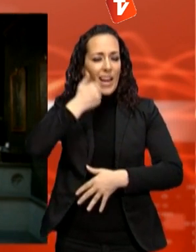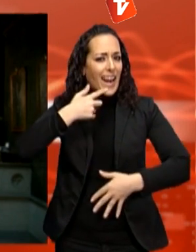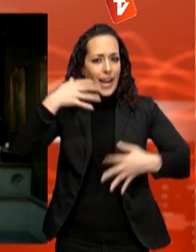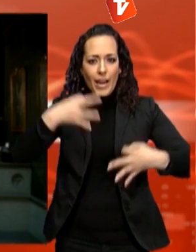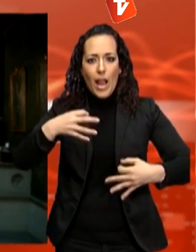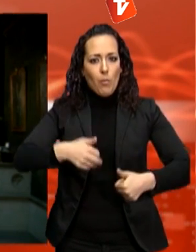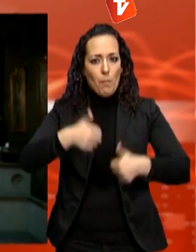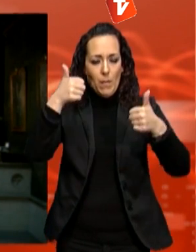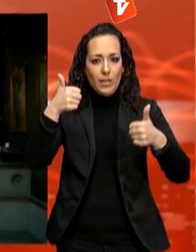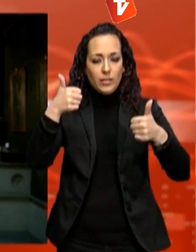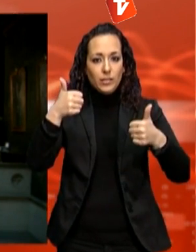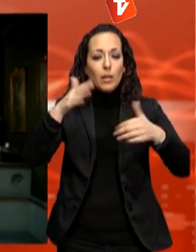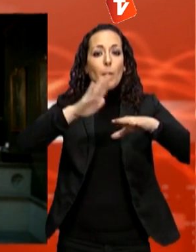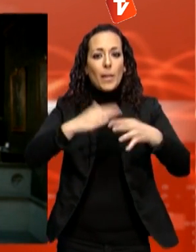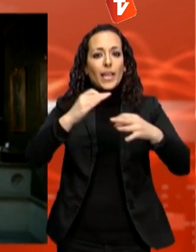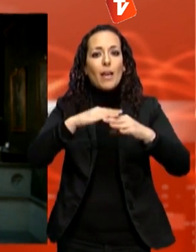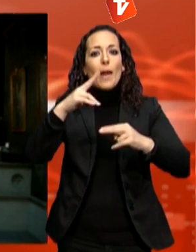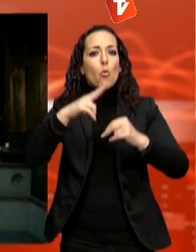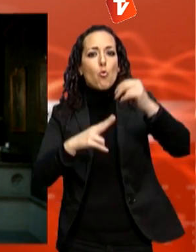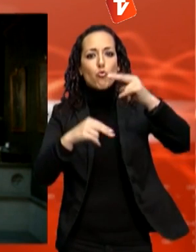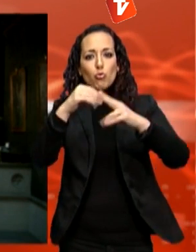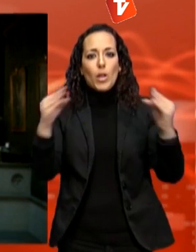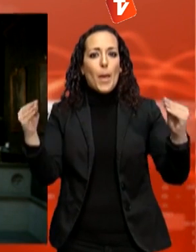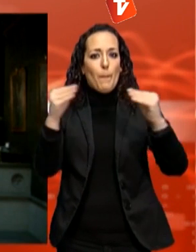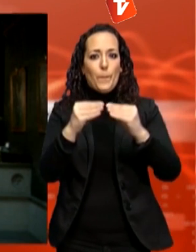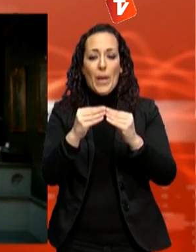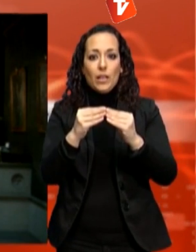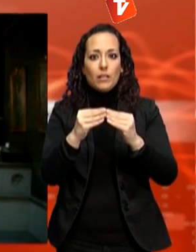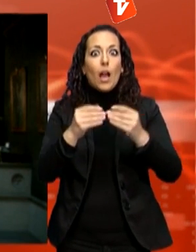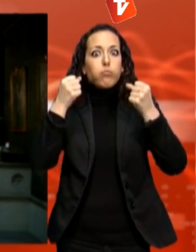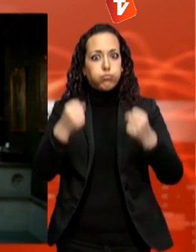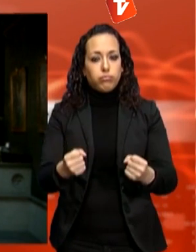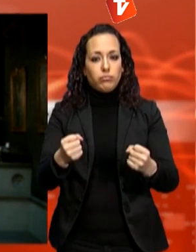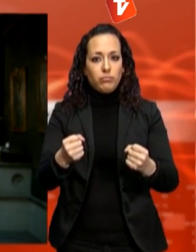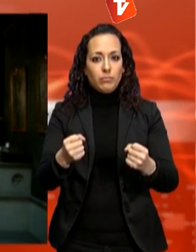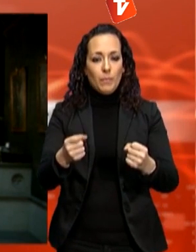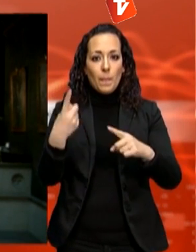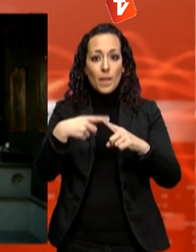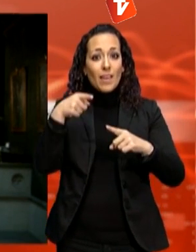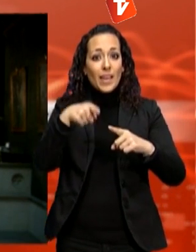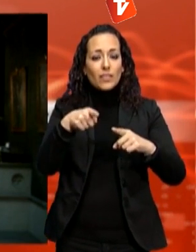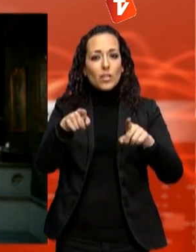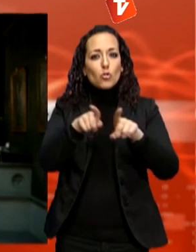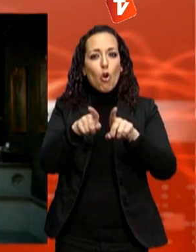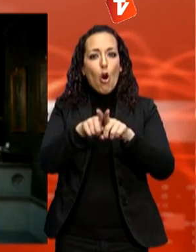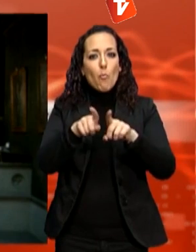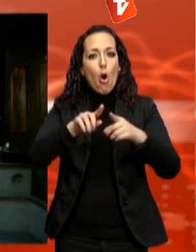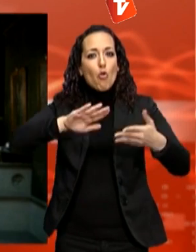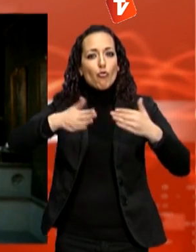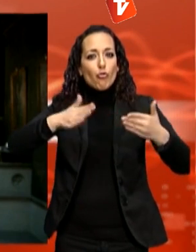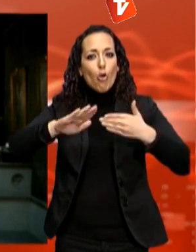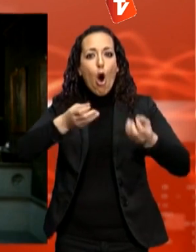construir un gran pacte. sigui, aquí i en el fons és el que obrim un fòrum, un fòrum de ciutat, un fòrum